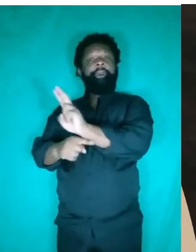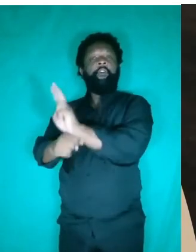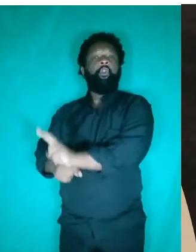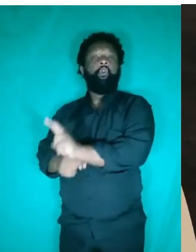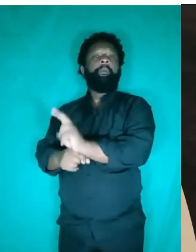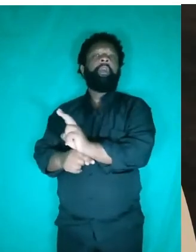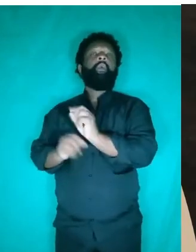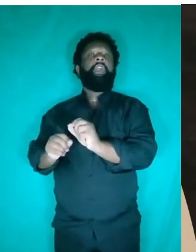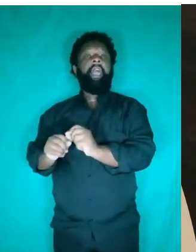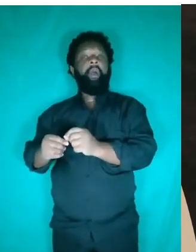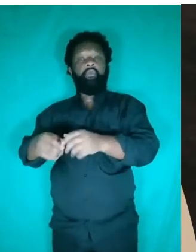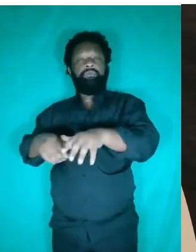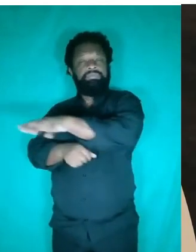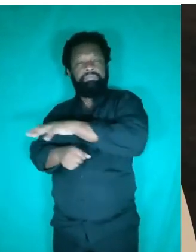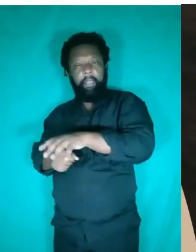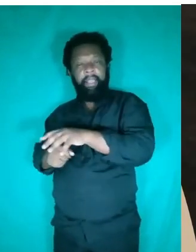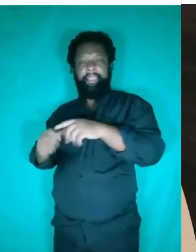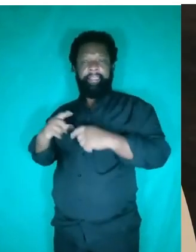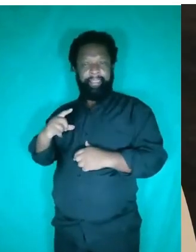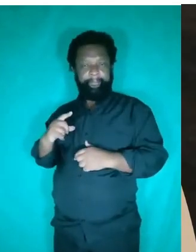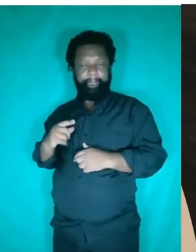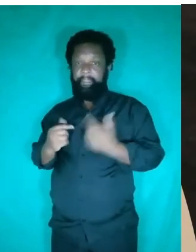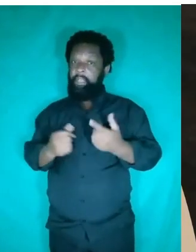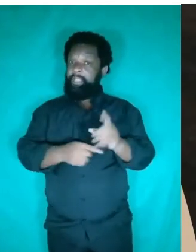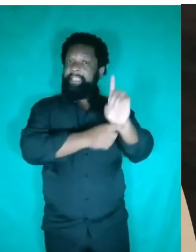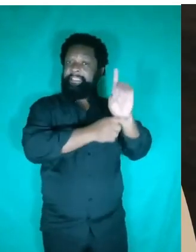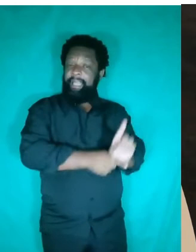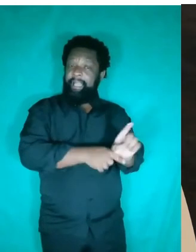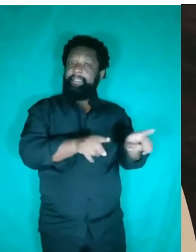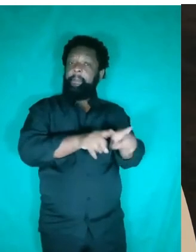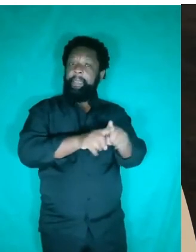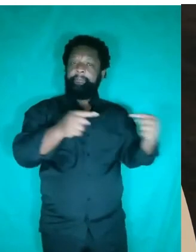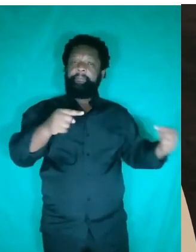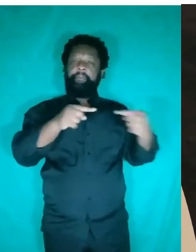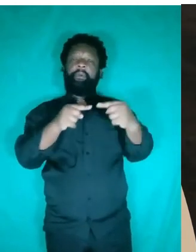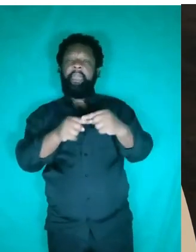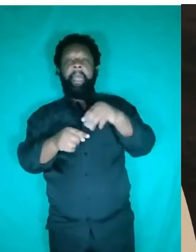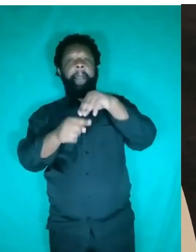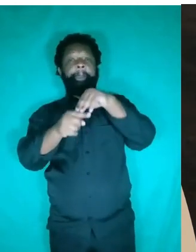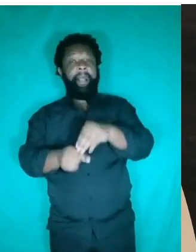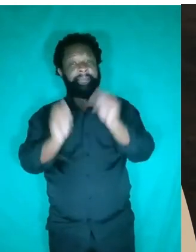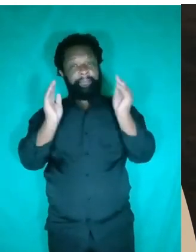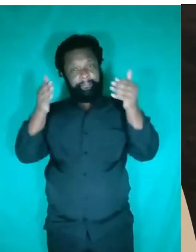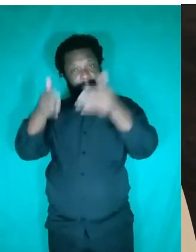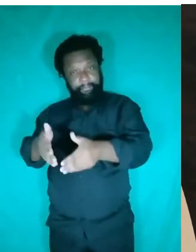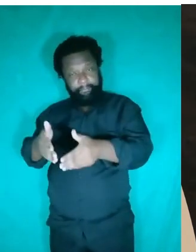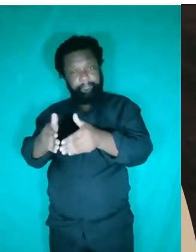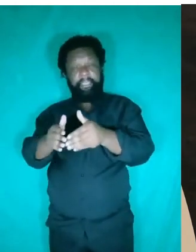Ok? E assim, densidade também é associada com massa específica. Só que massa específica é um termo que se